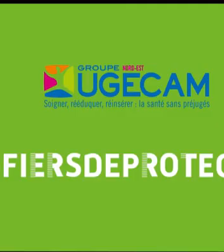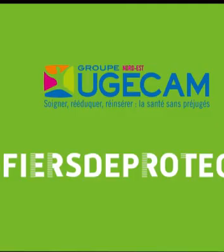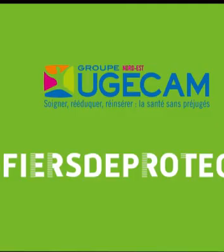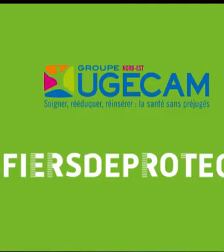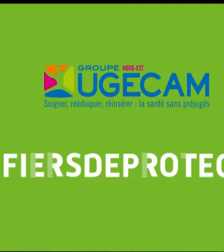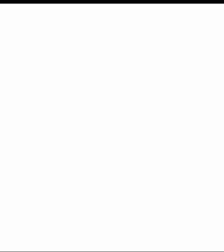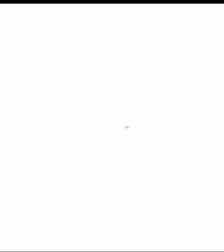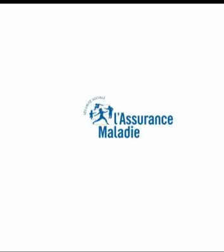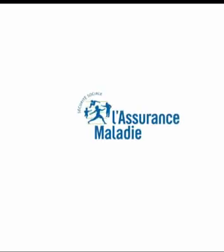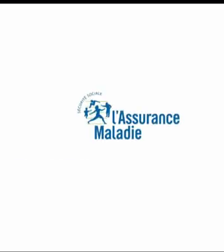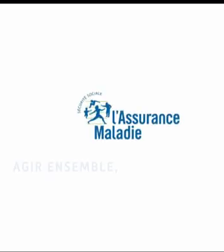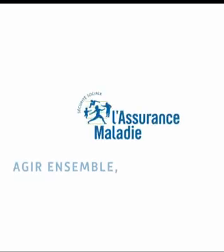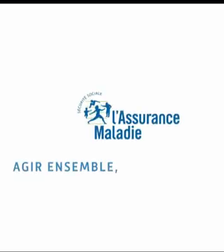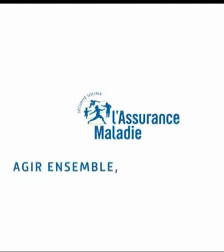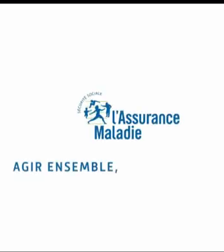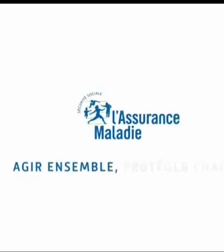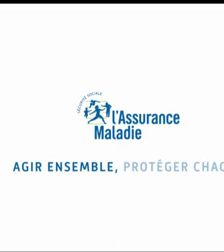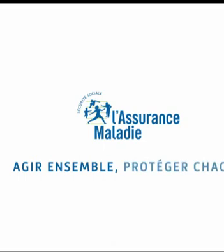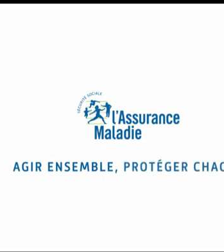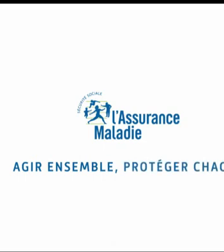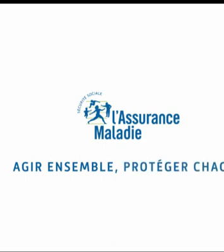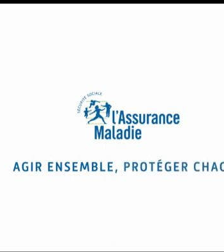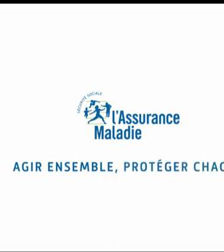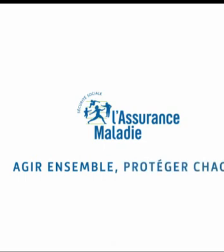des frites. mange